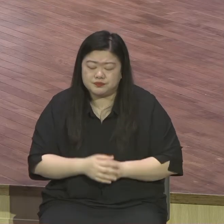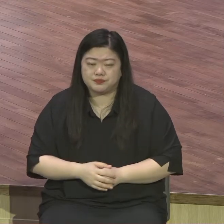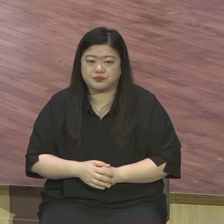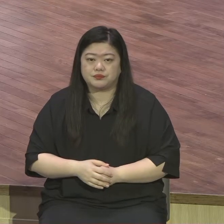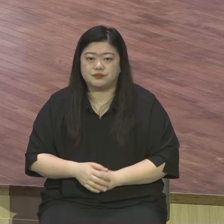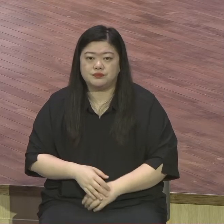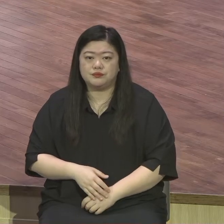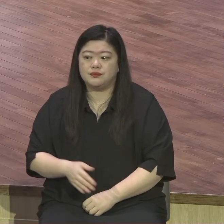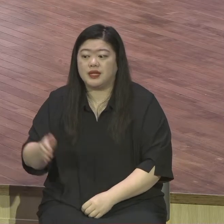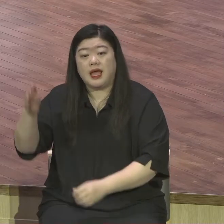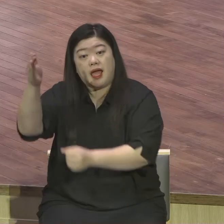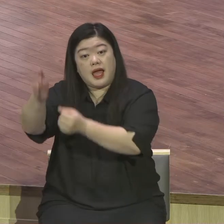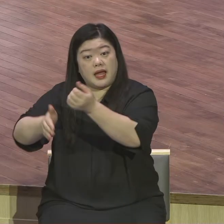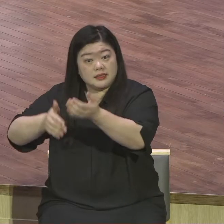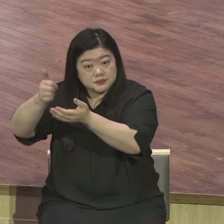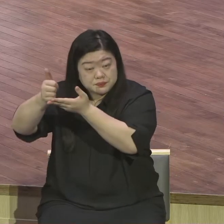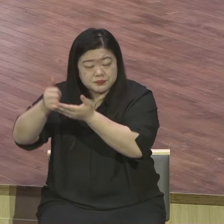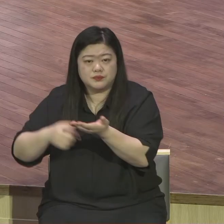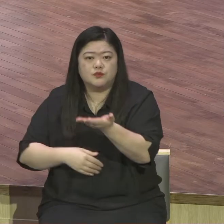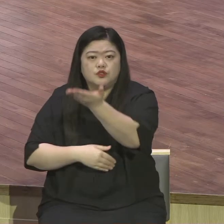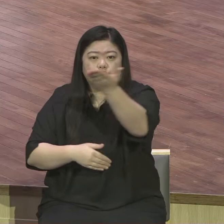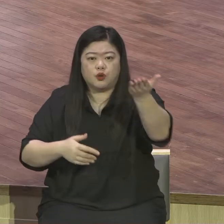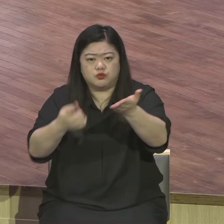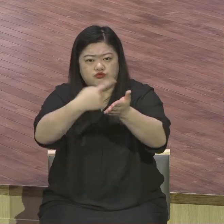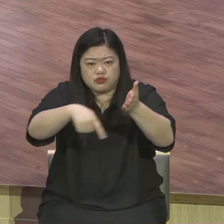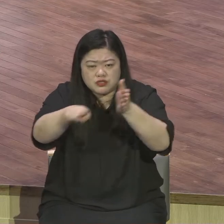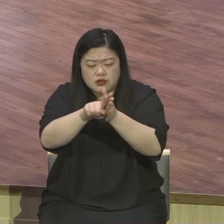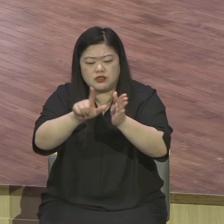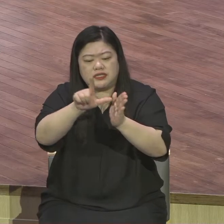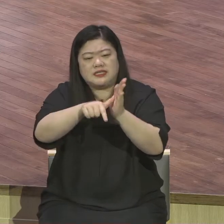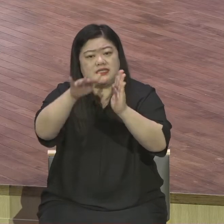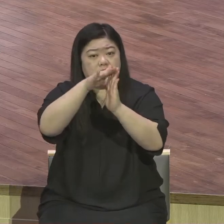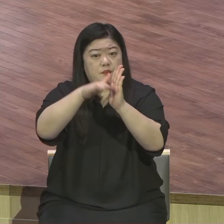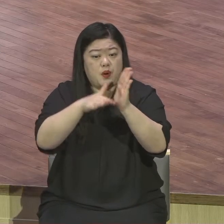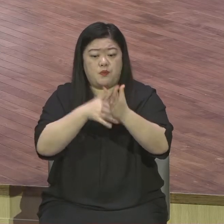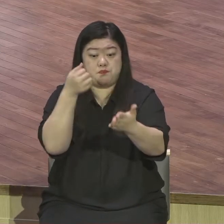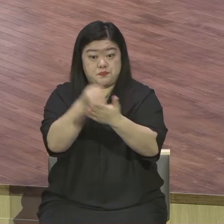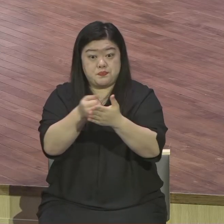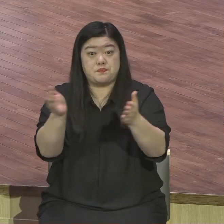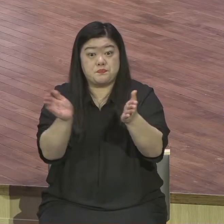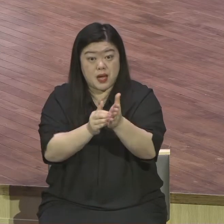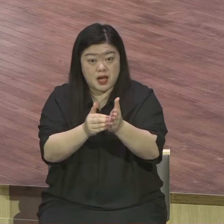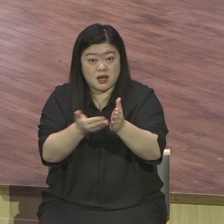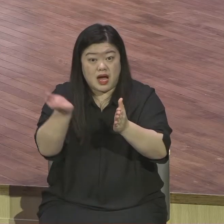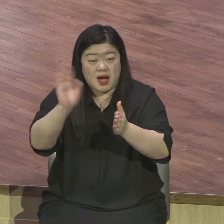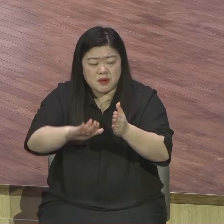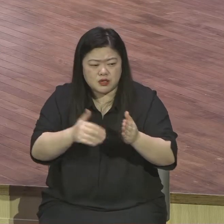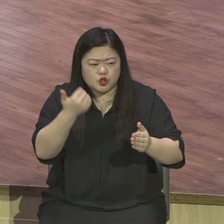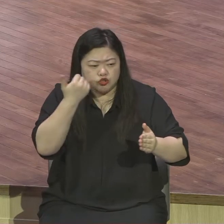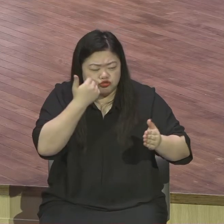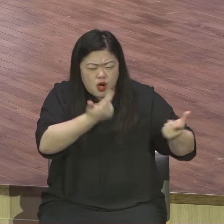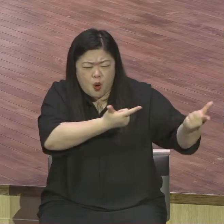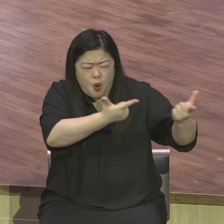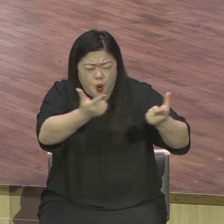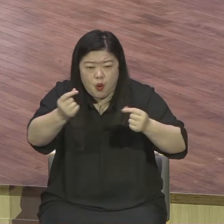다 다릅니다 각자 다 달라요 이 구원의 시간표도 다 다르고 세임받는 시간표도 다 달라요